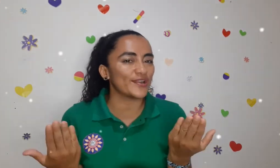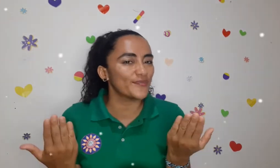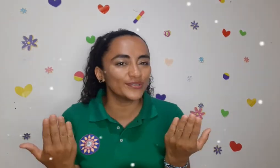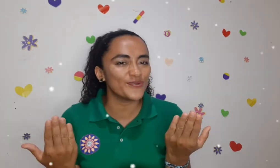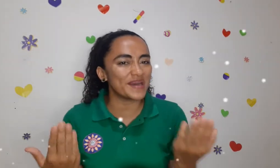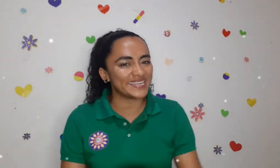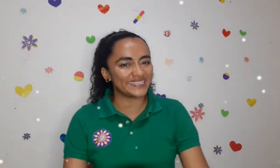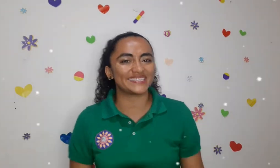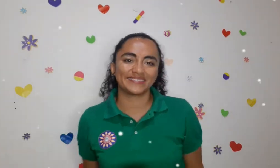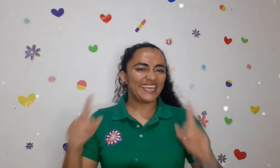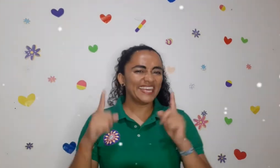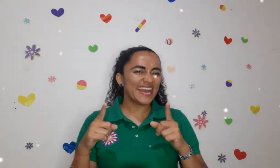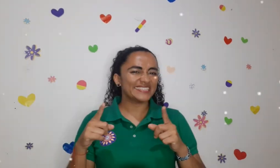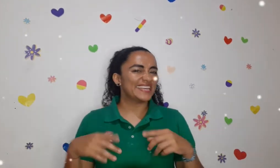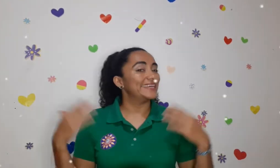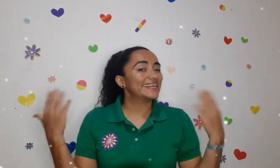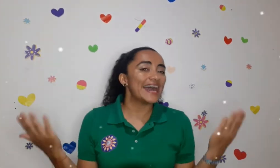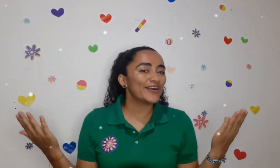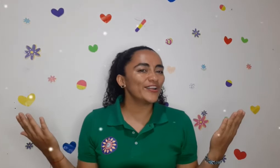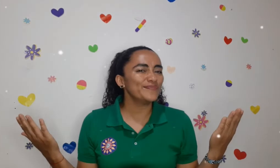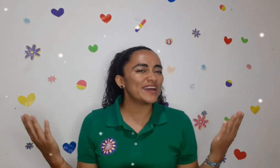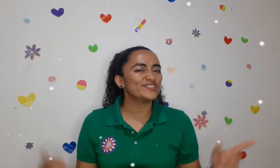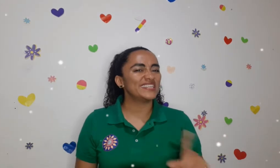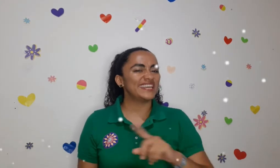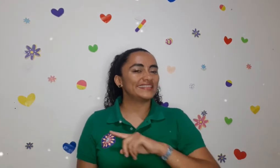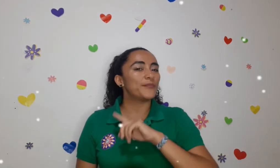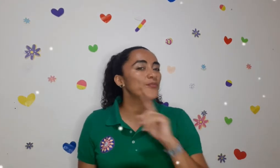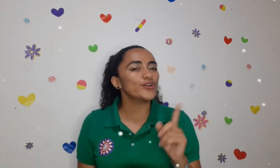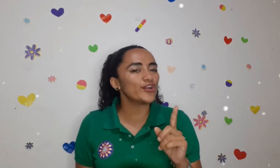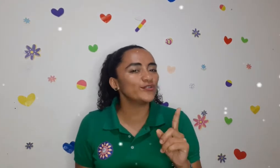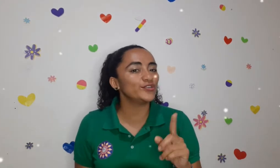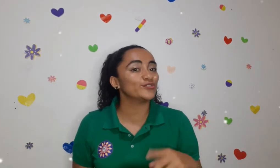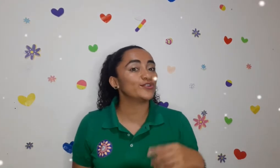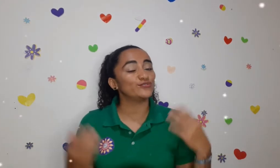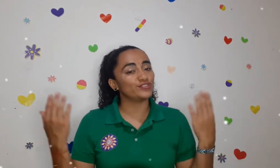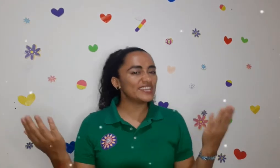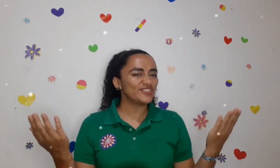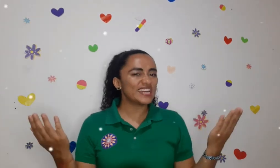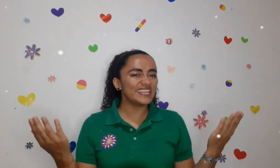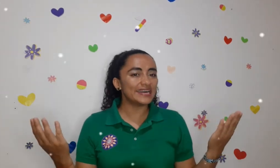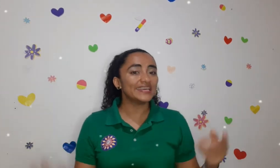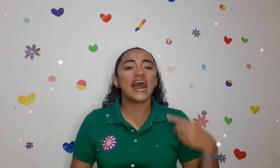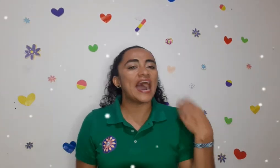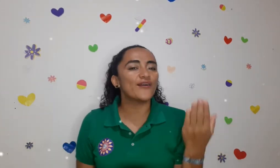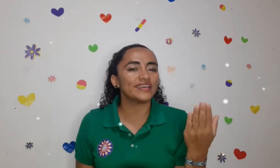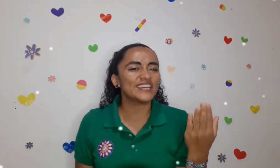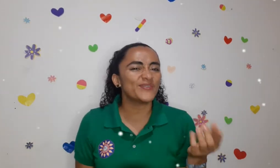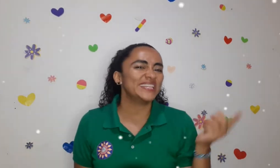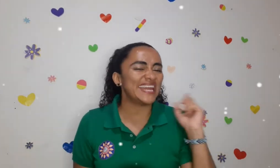hermoso país. Y hace que cada colombiano se sienta muy orgulloso de su nacionalidad, aunque se encuentre